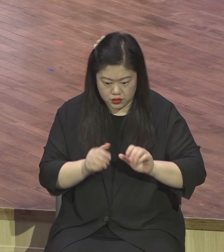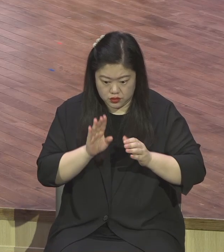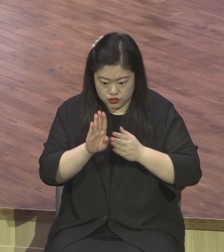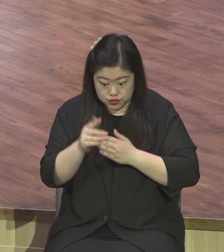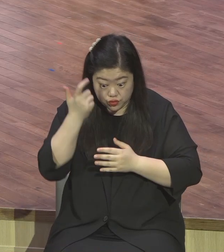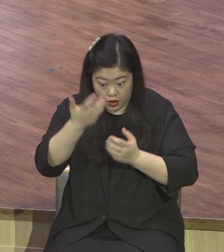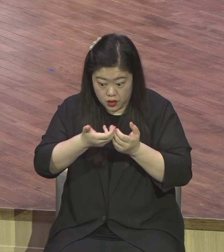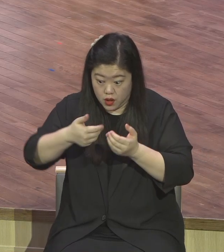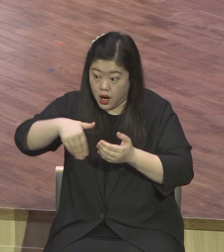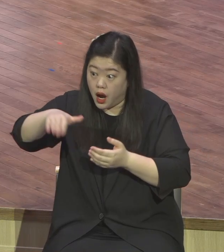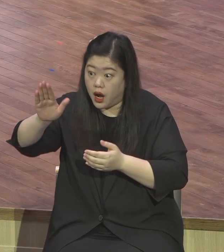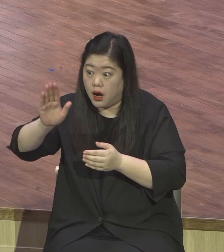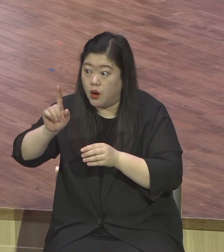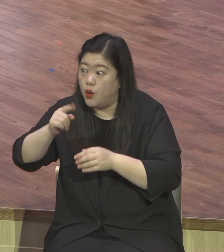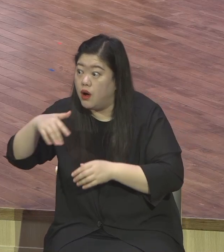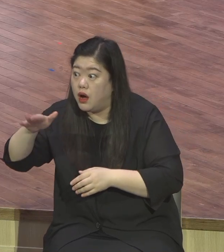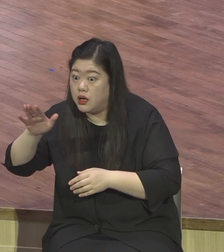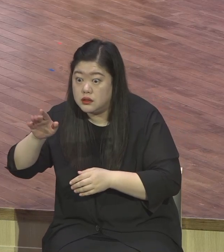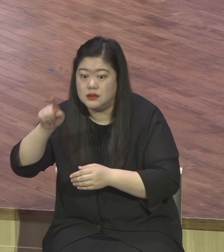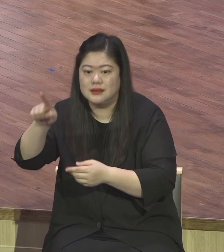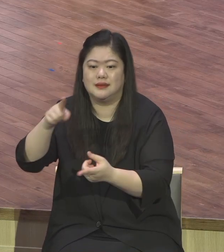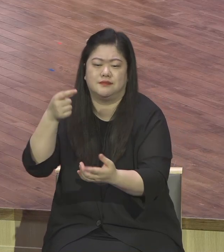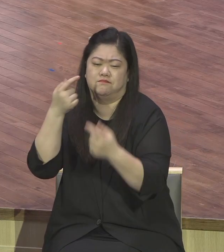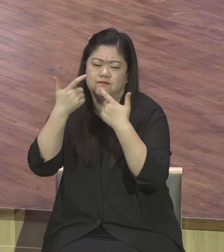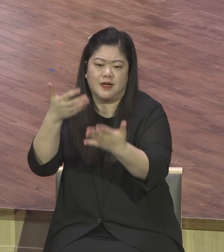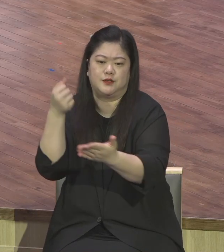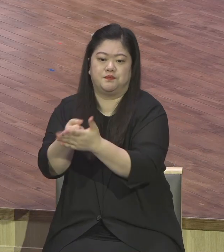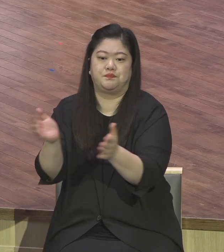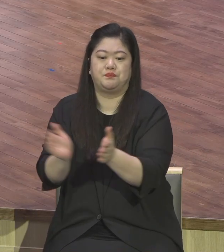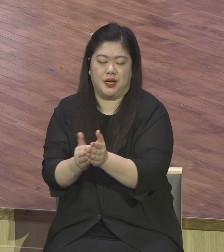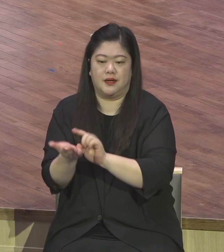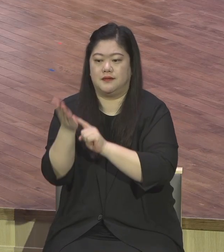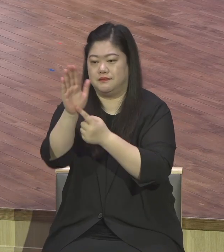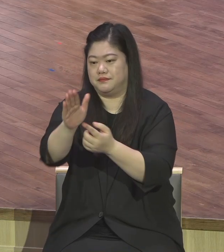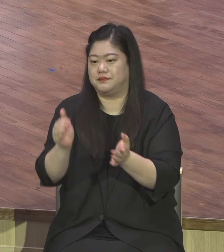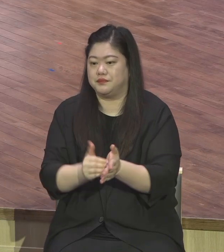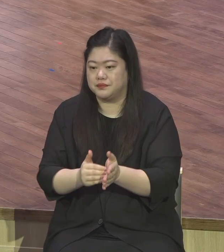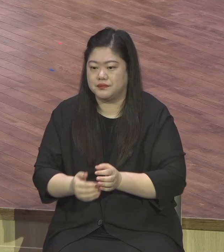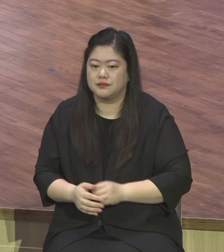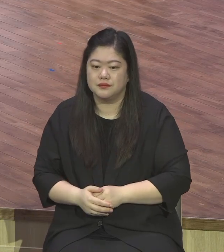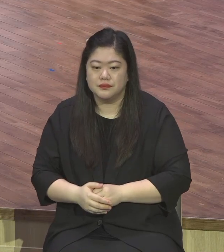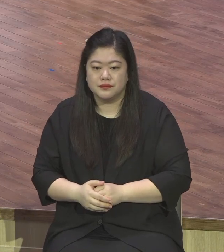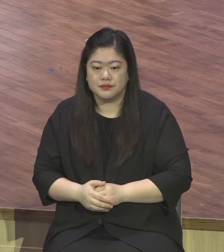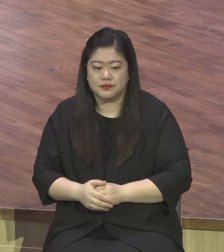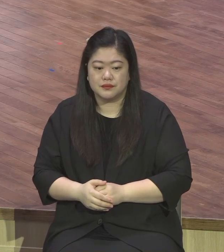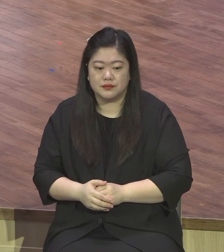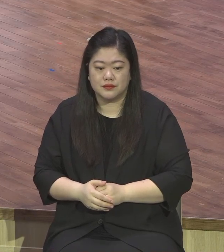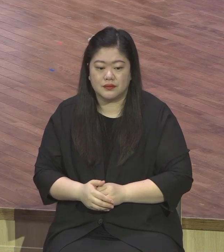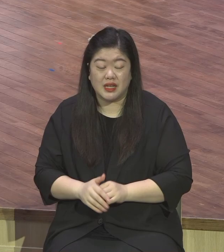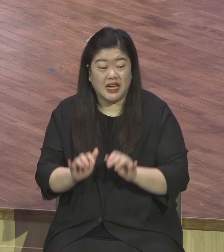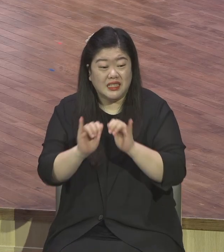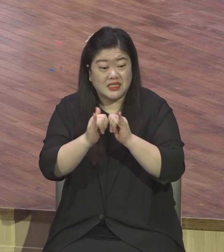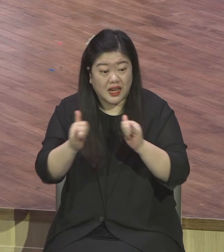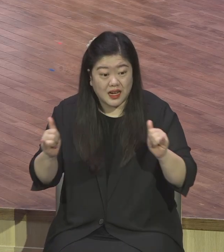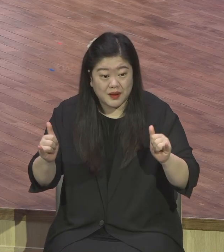기쁘고 즐겁고 감격성은 없어요. 사람들은 세상 삶에서 다 죽음에 대해 불안 속에 살아요.